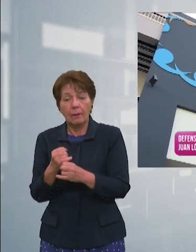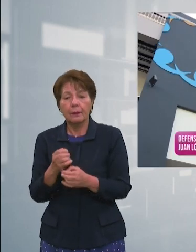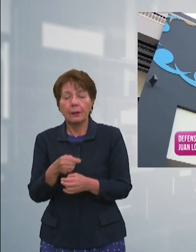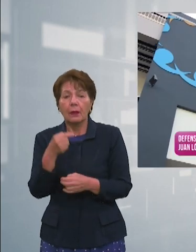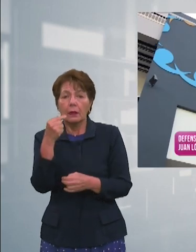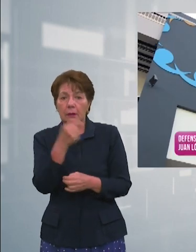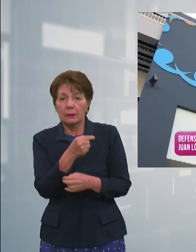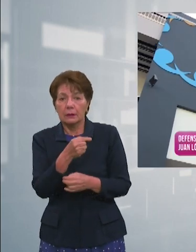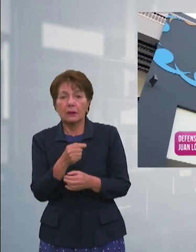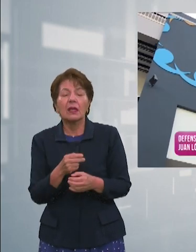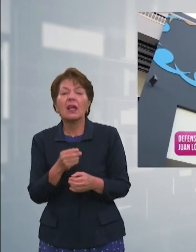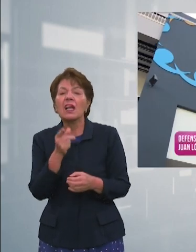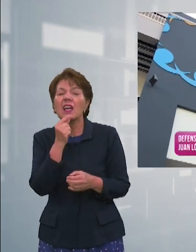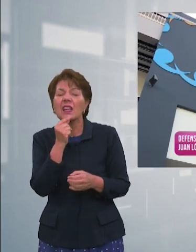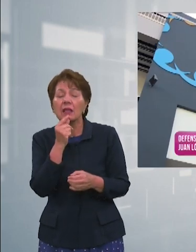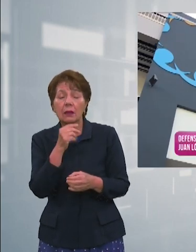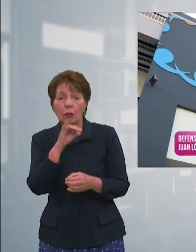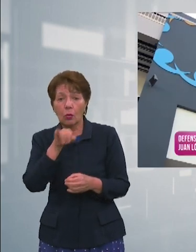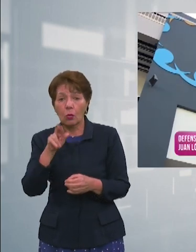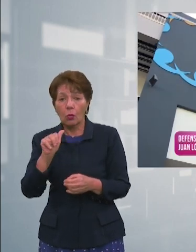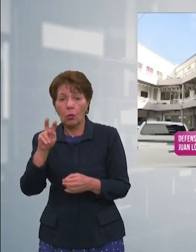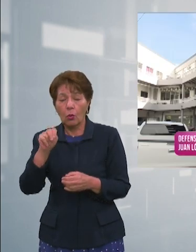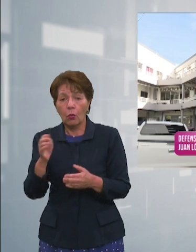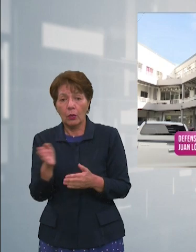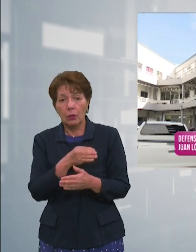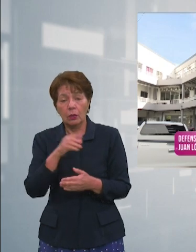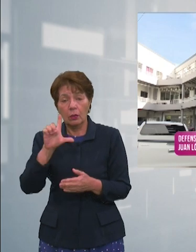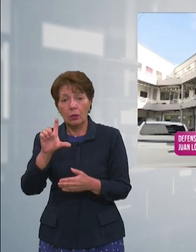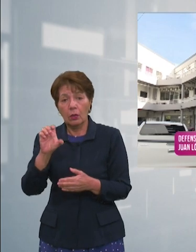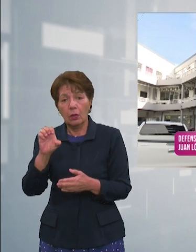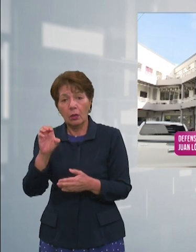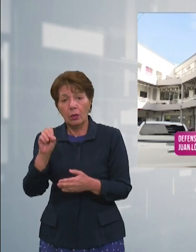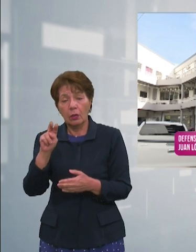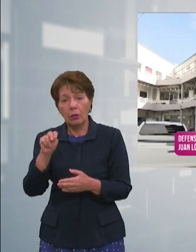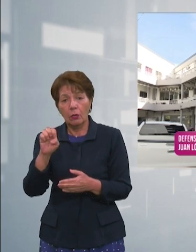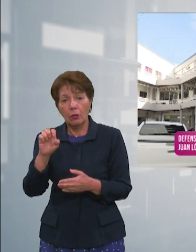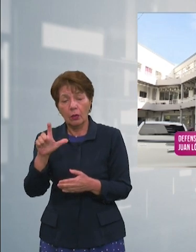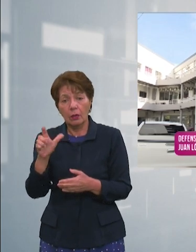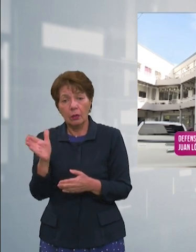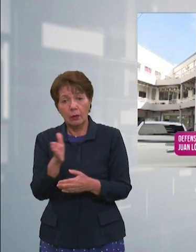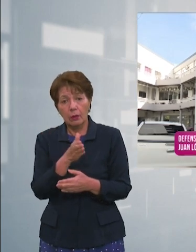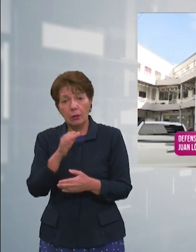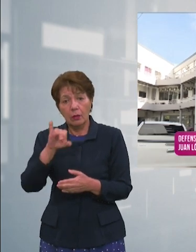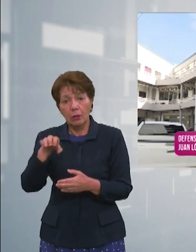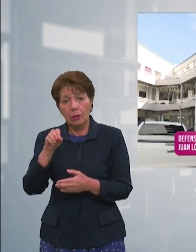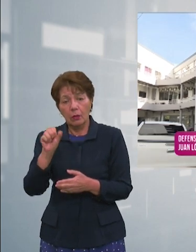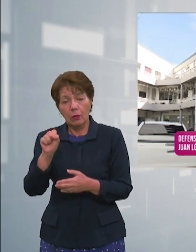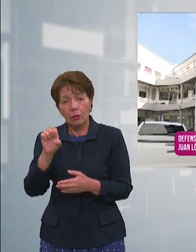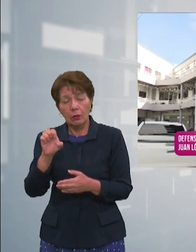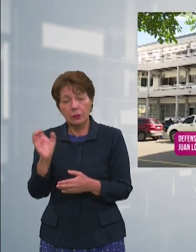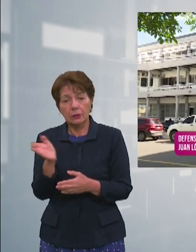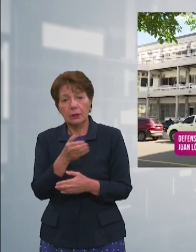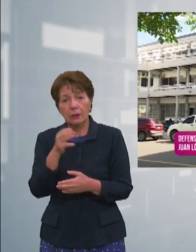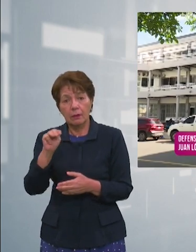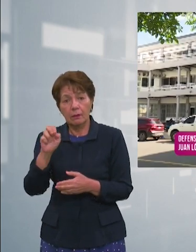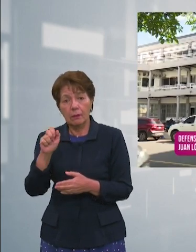involucra a Juan López, Leonel George, Reinaldo Domínguez, José Cedillo y Marco Ramos, quienes fueron